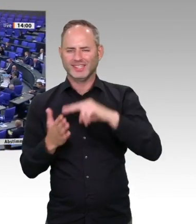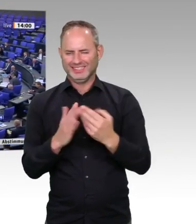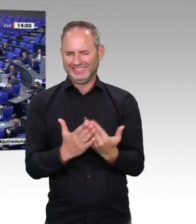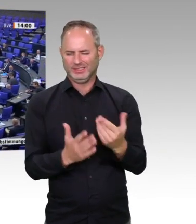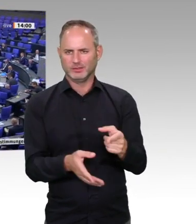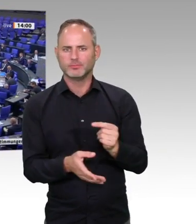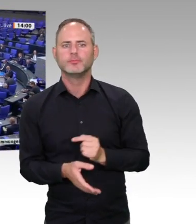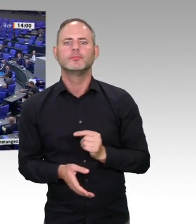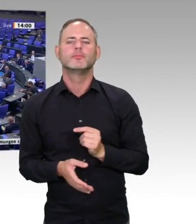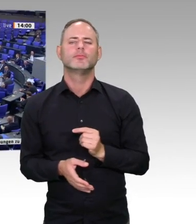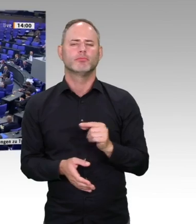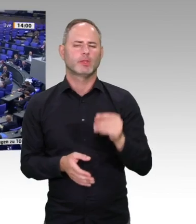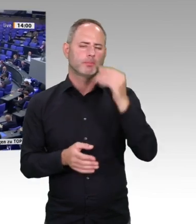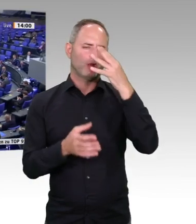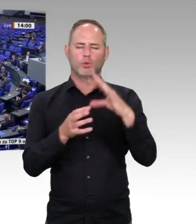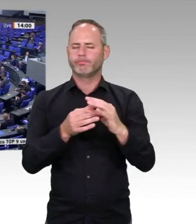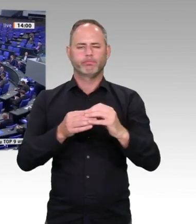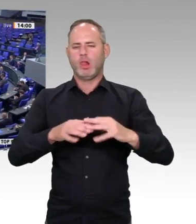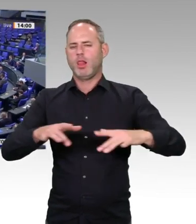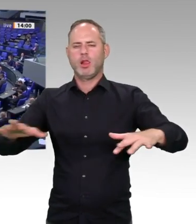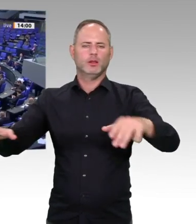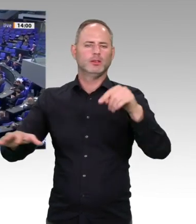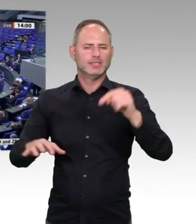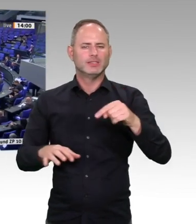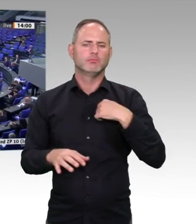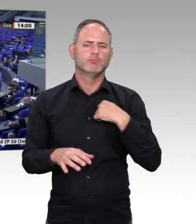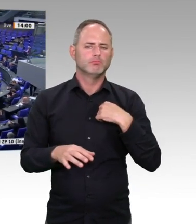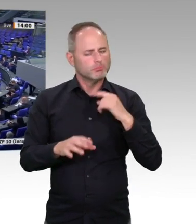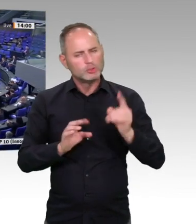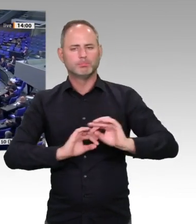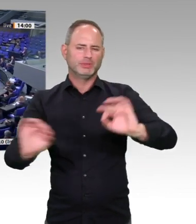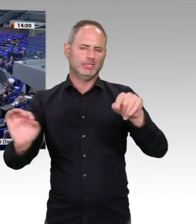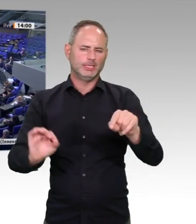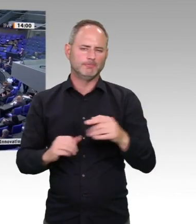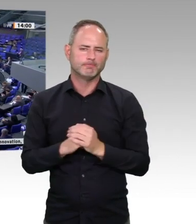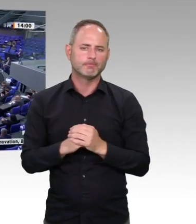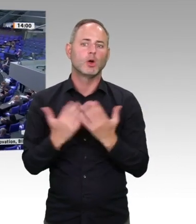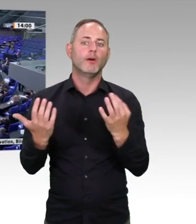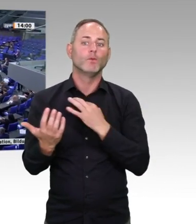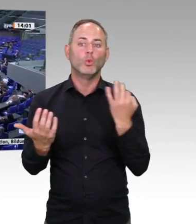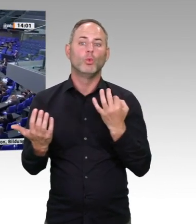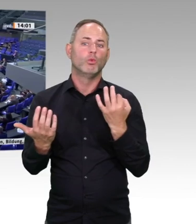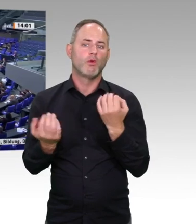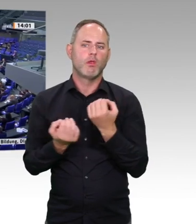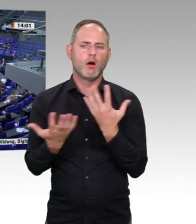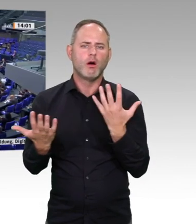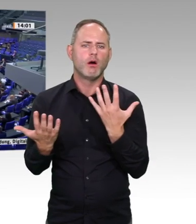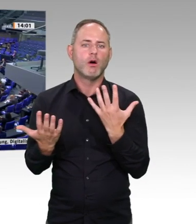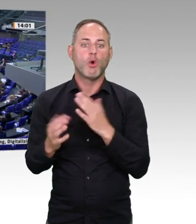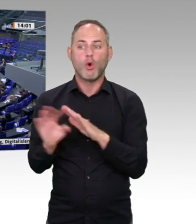loslege, noch mal was zum Thema Software sagen. Es würde mich manchmal freuen, wenn die Kollegen hier